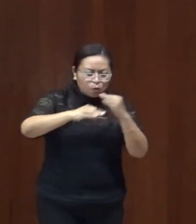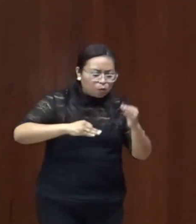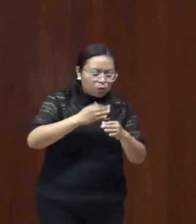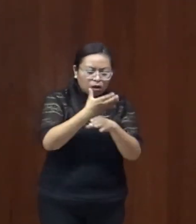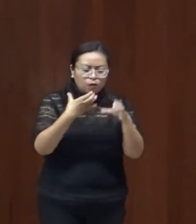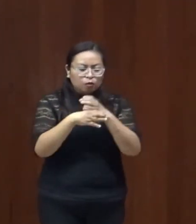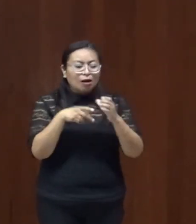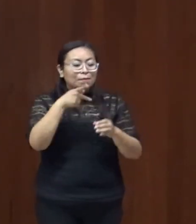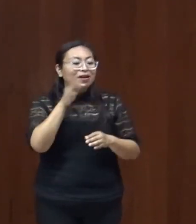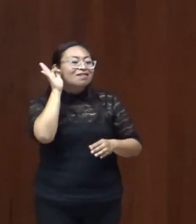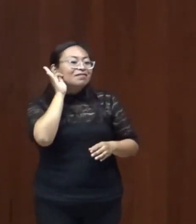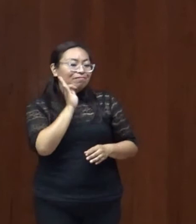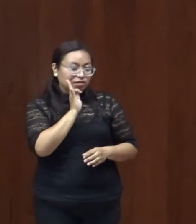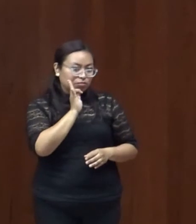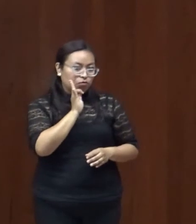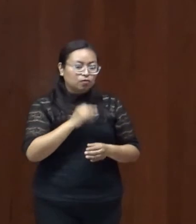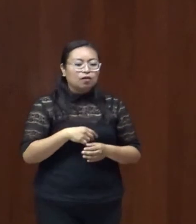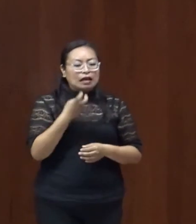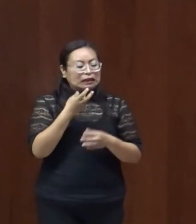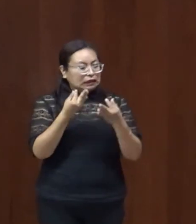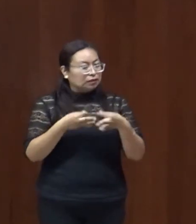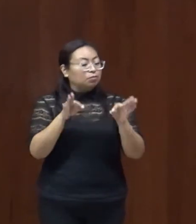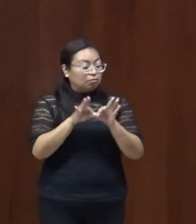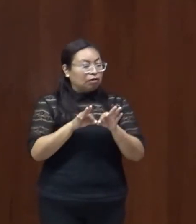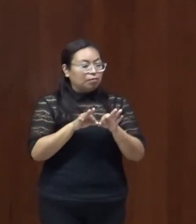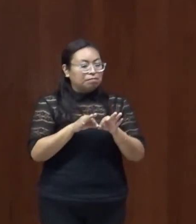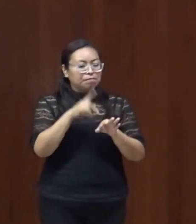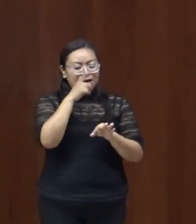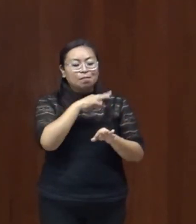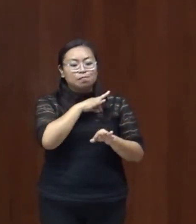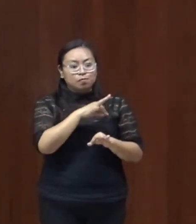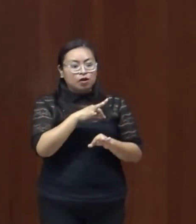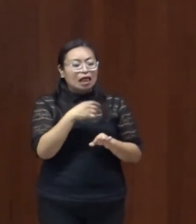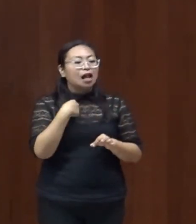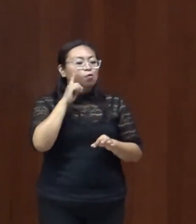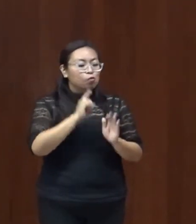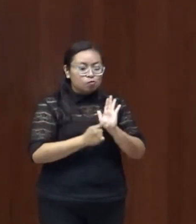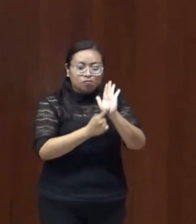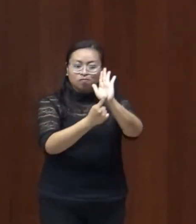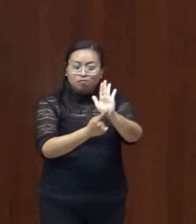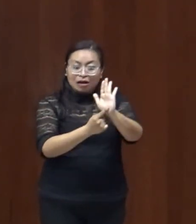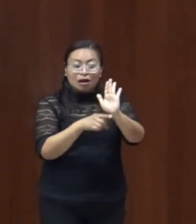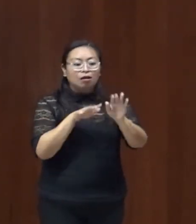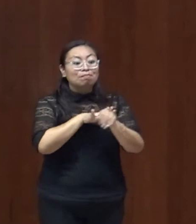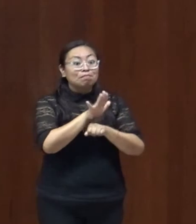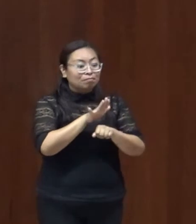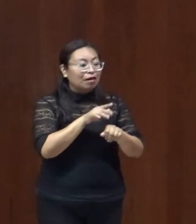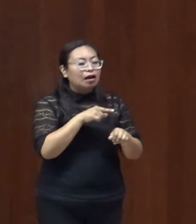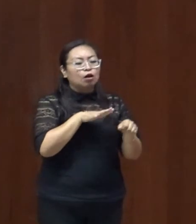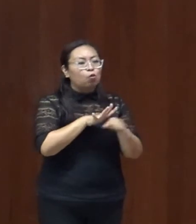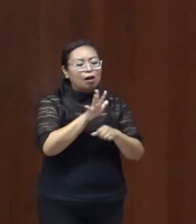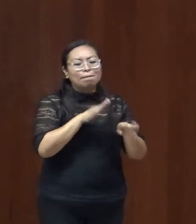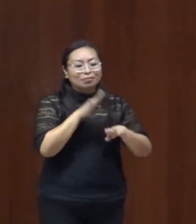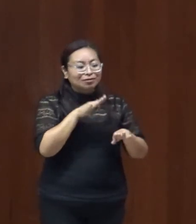puntos nodales para situar la importancia de las mujeres con discapacidad en su lugar